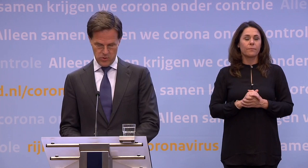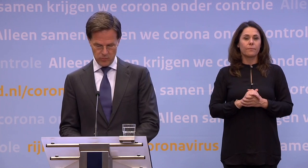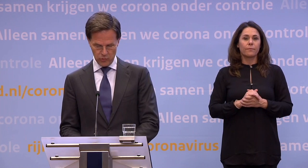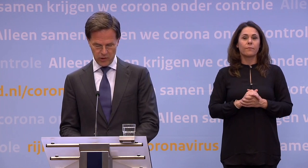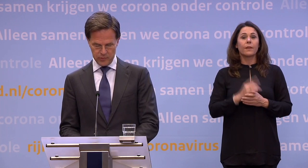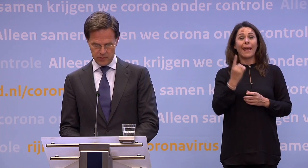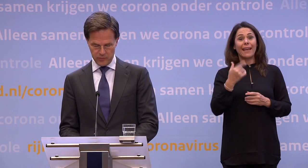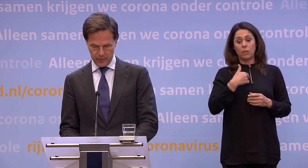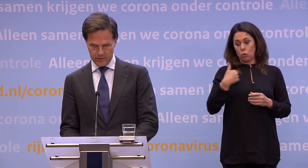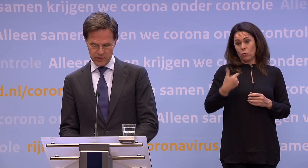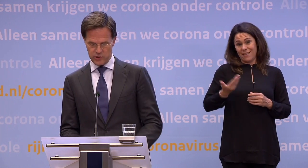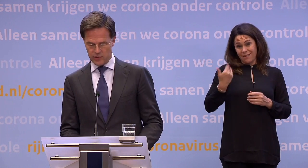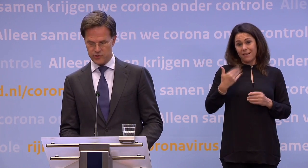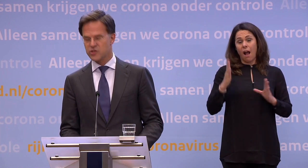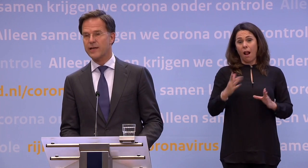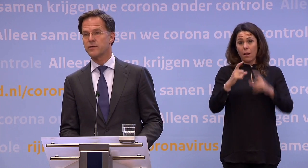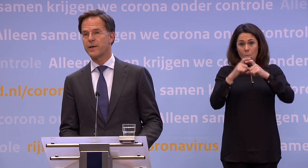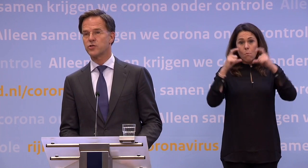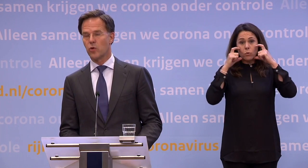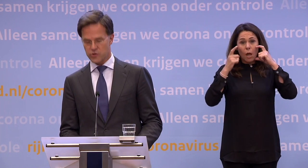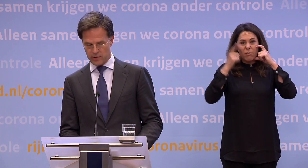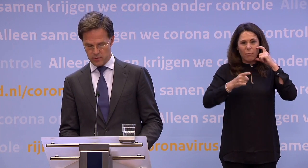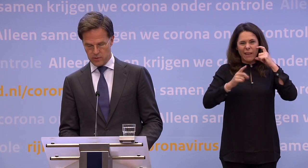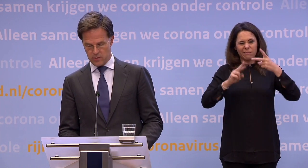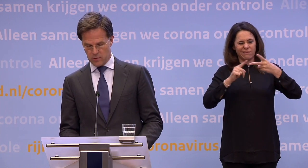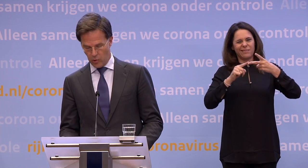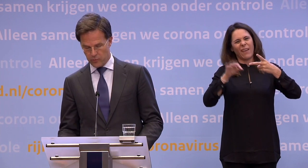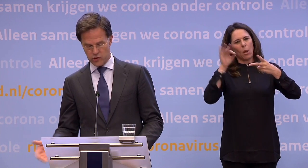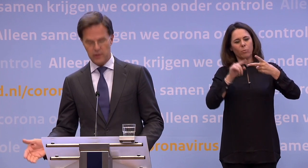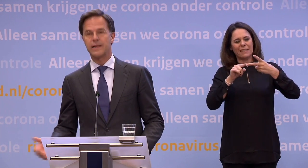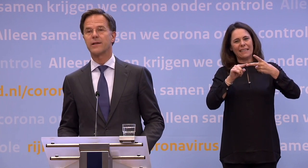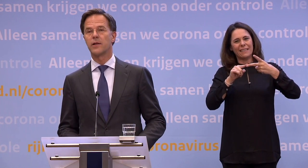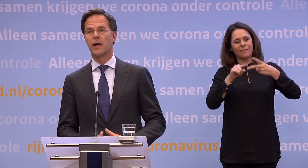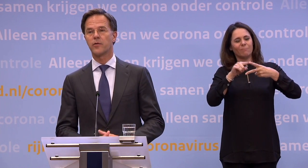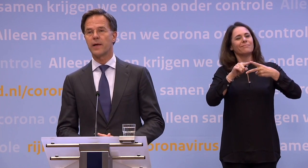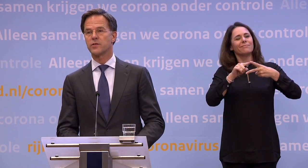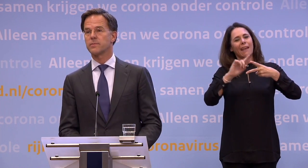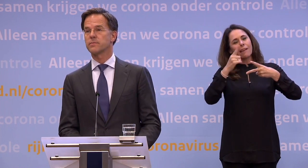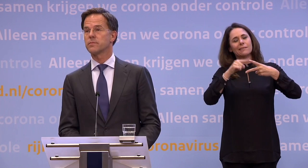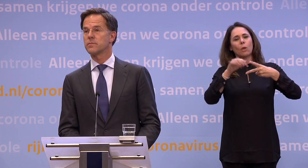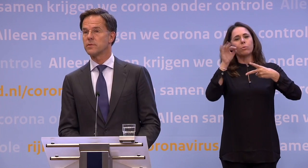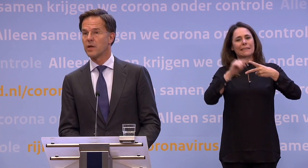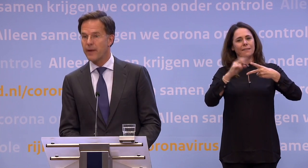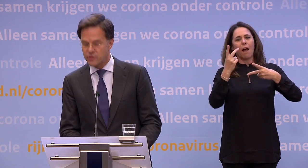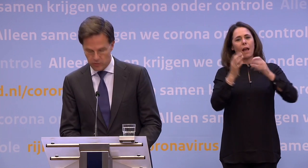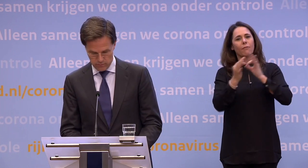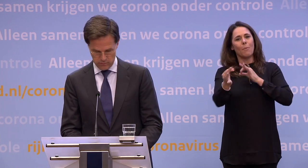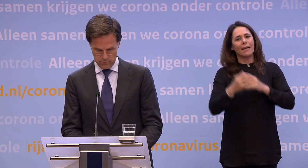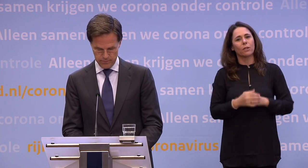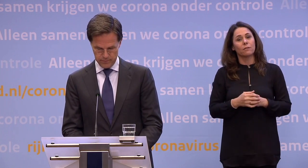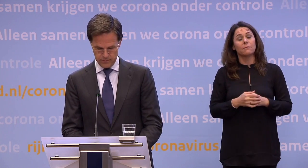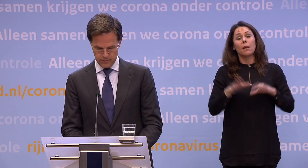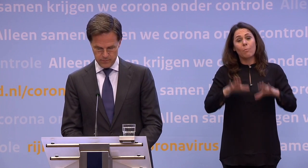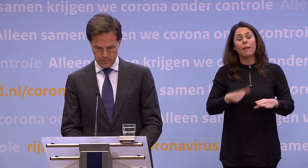een mondkapje verplicht is als second best optieoplossing na de anderhalve meter. Dat blijft zo.